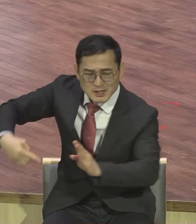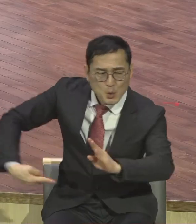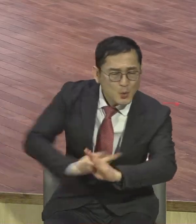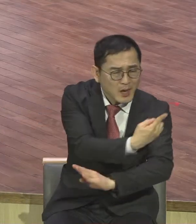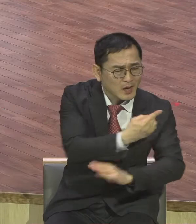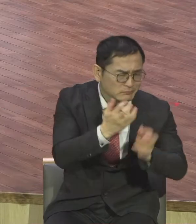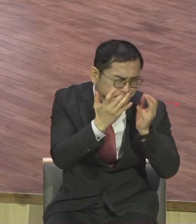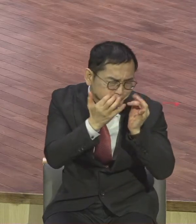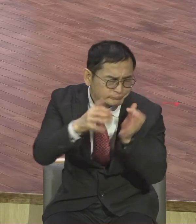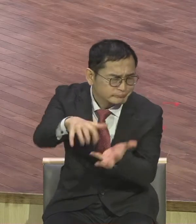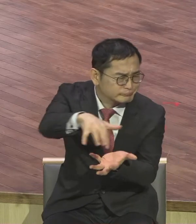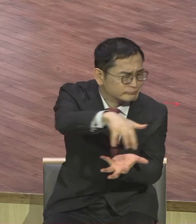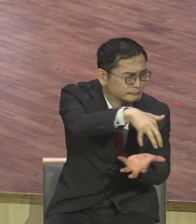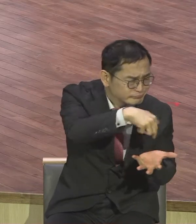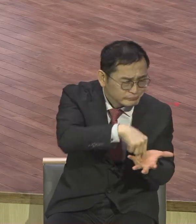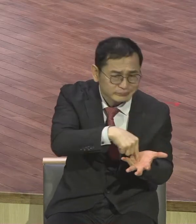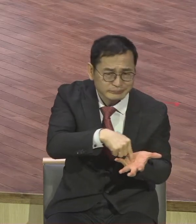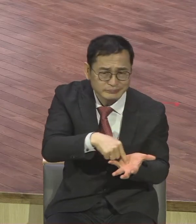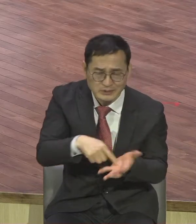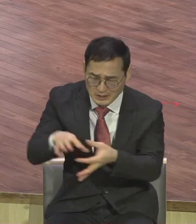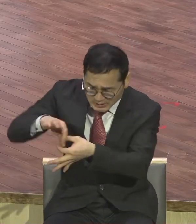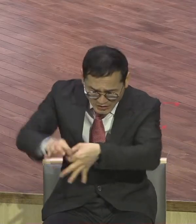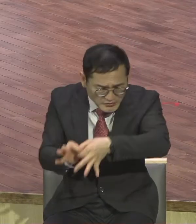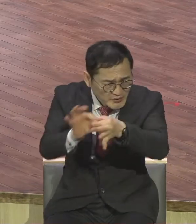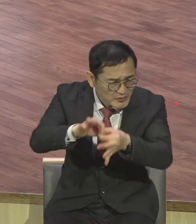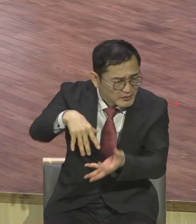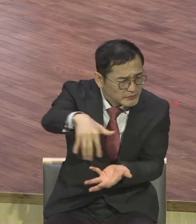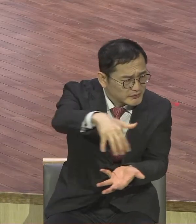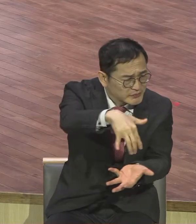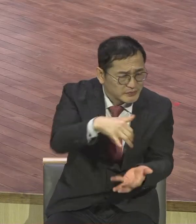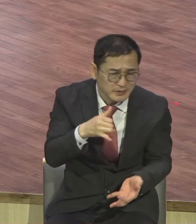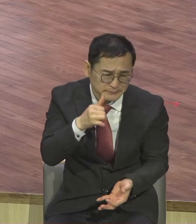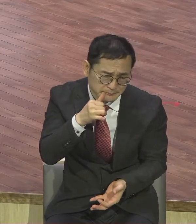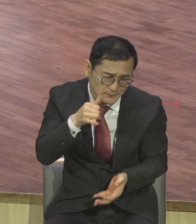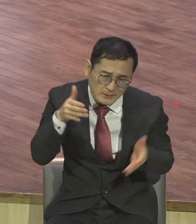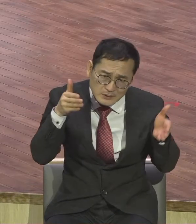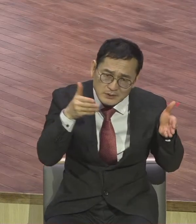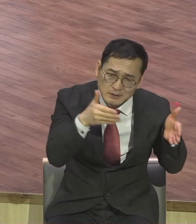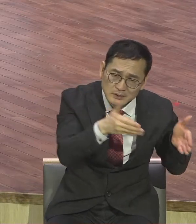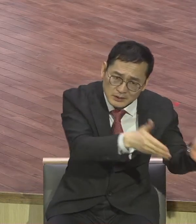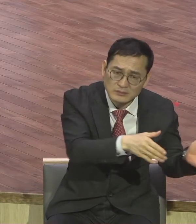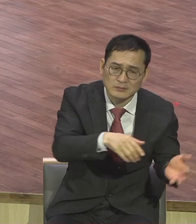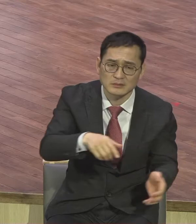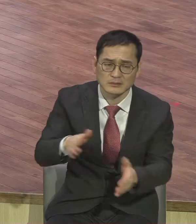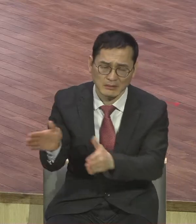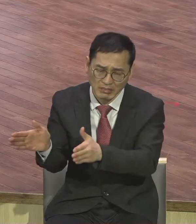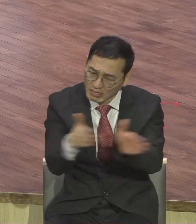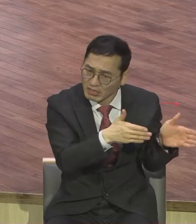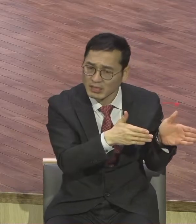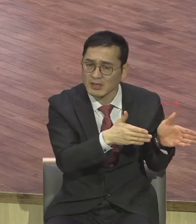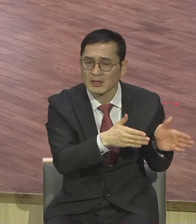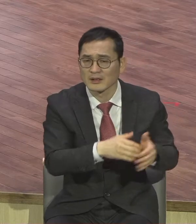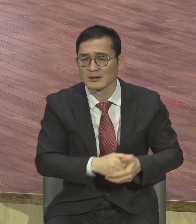점점점점 빠지게 되었어요 자기들도 모르게 그리고 자기들도